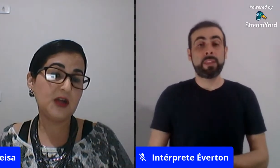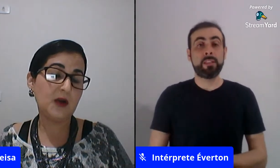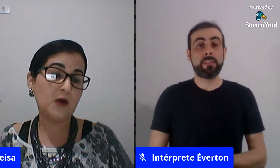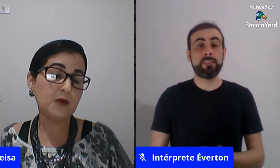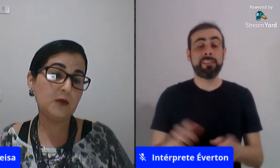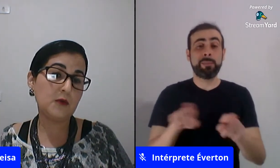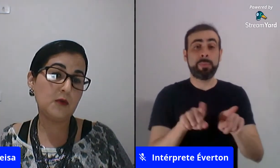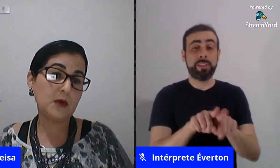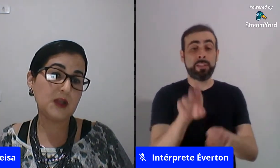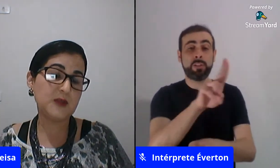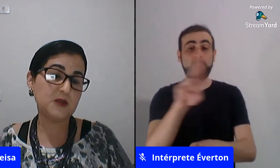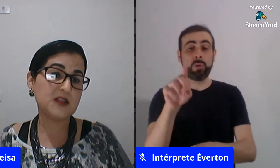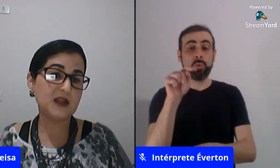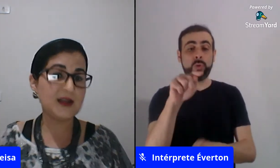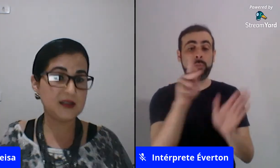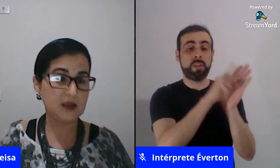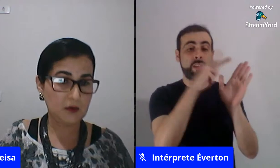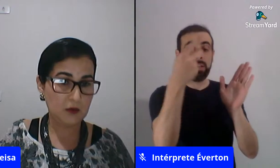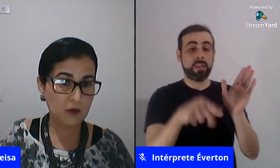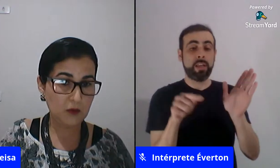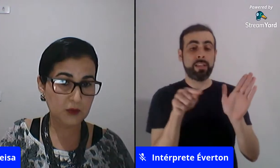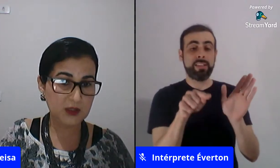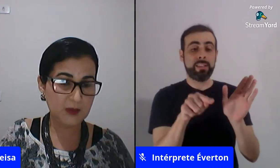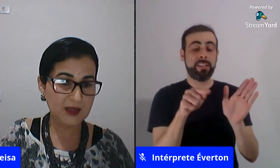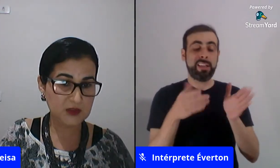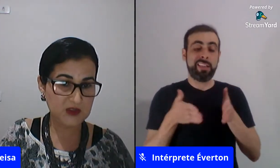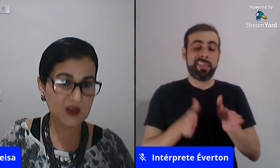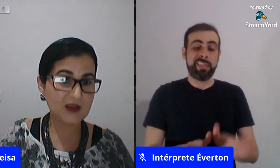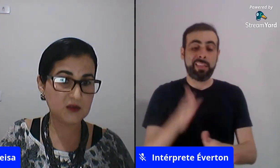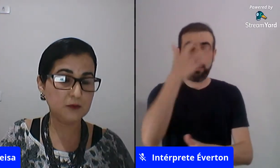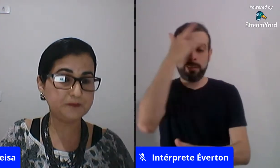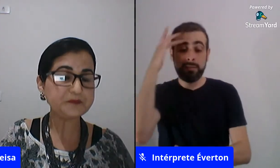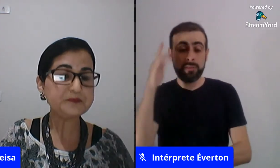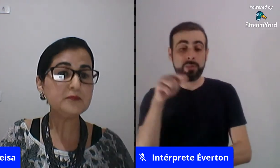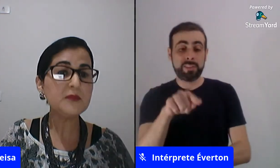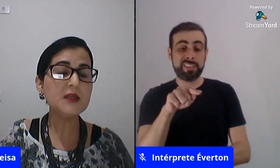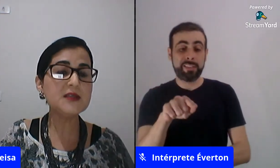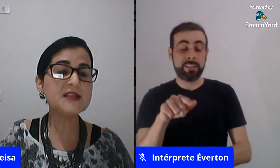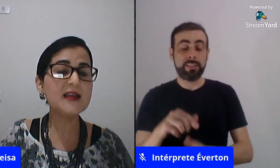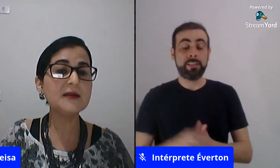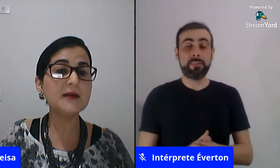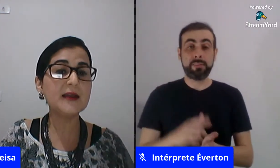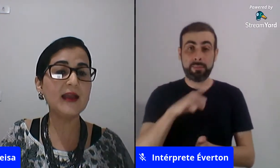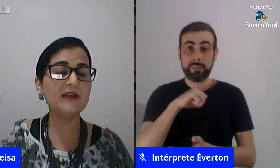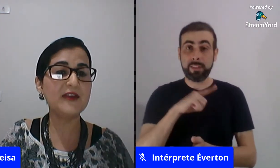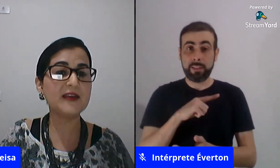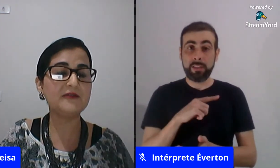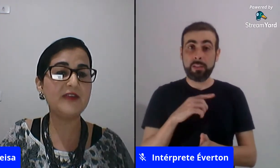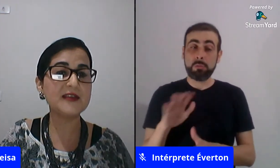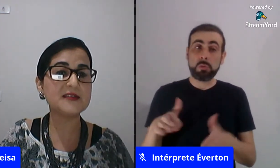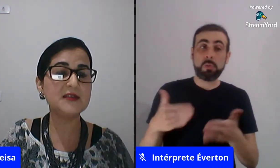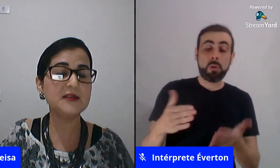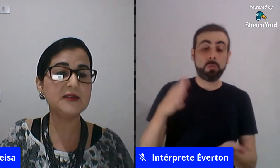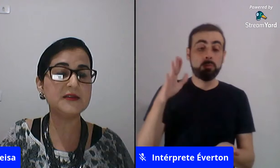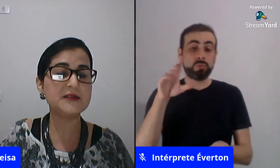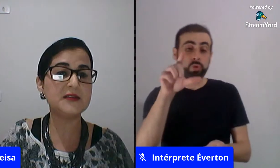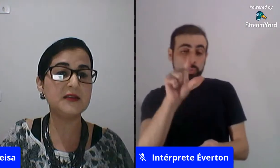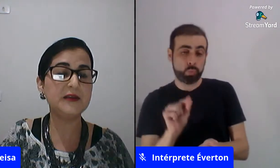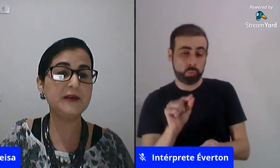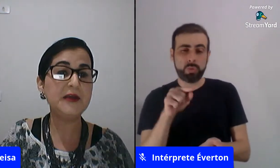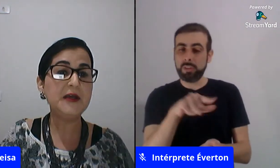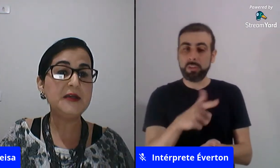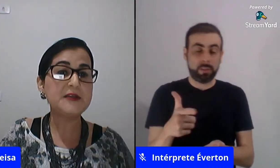chama de acordo com as pessoas que nascem com determinado sexo e se ela ela vem venha se